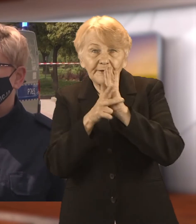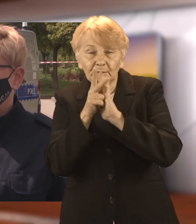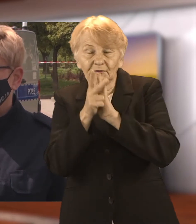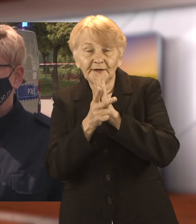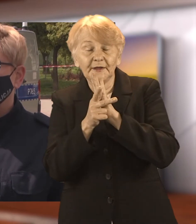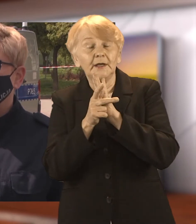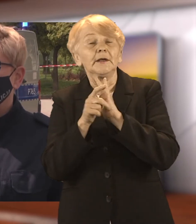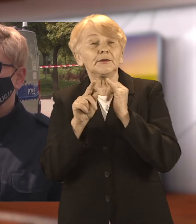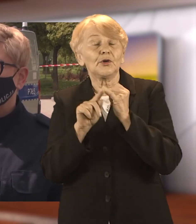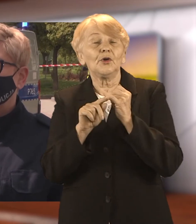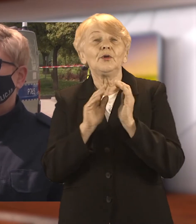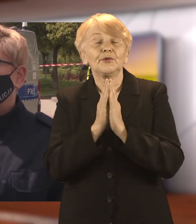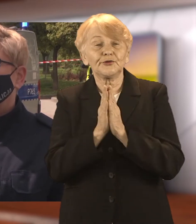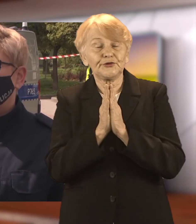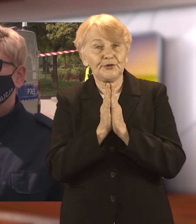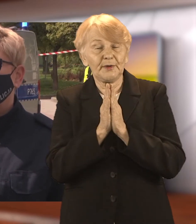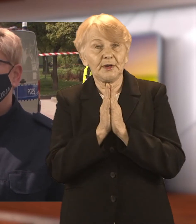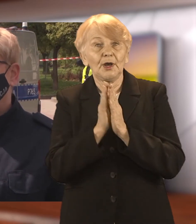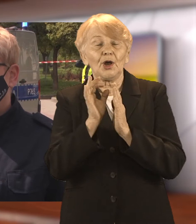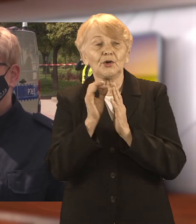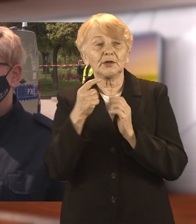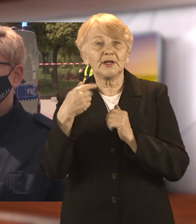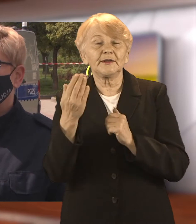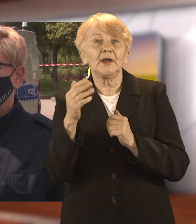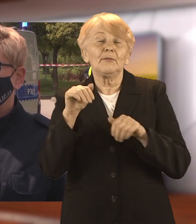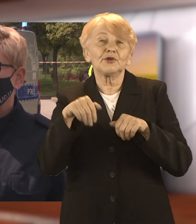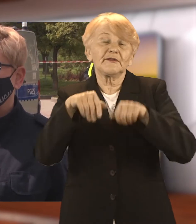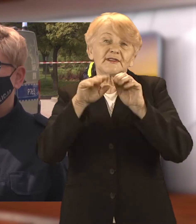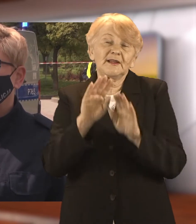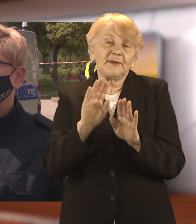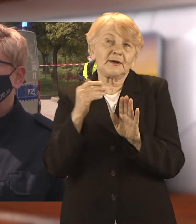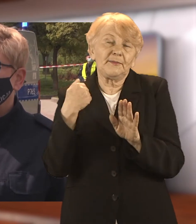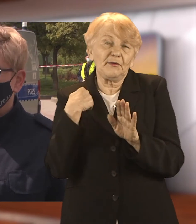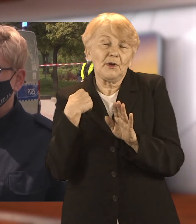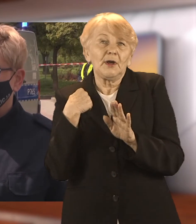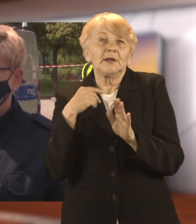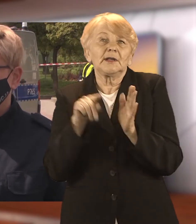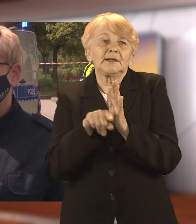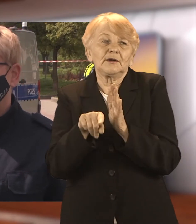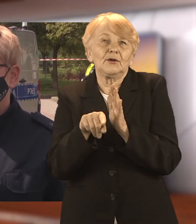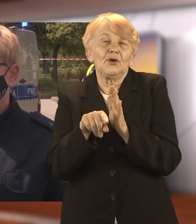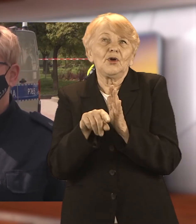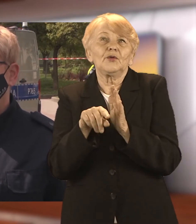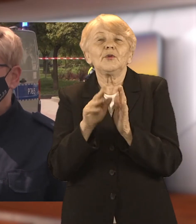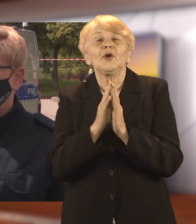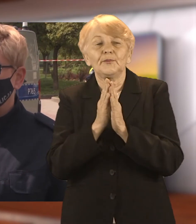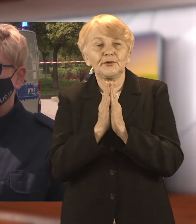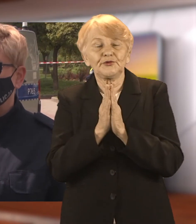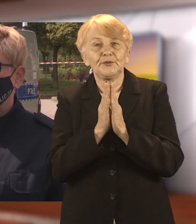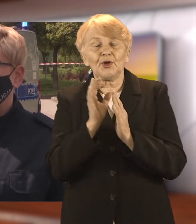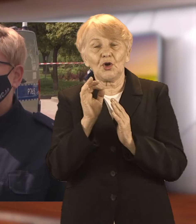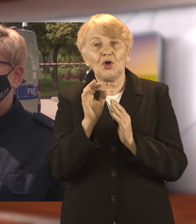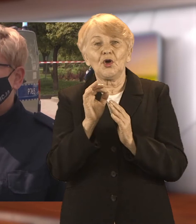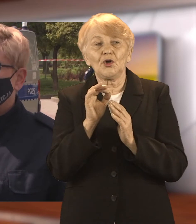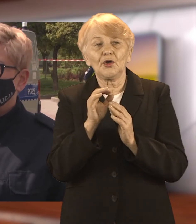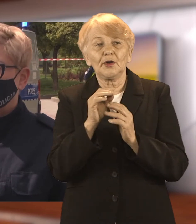czy tutaj któryś z placówek handlowych, być może nie miała monitoringu. Może ktoś z świadków się znalazł, kto nagrywał tę sytuację. Jeżeli są takie osoby, a my do nich jeszcze nie